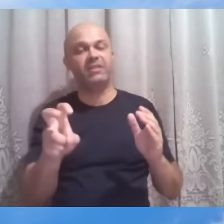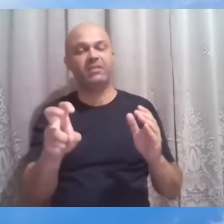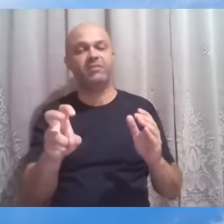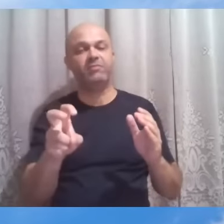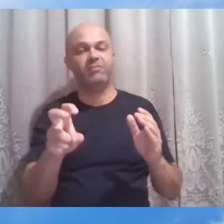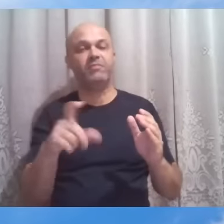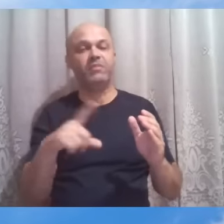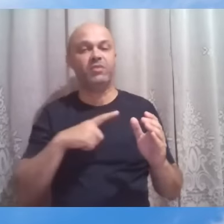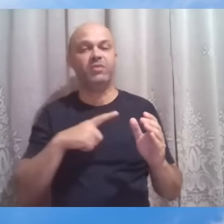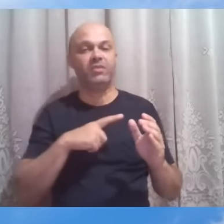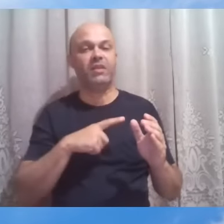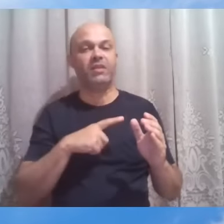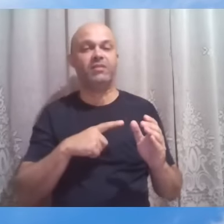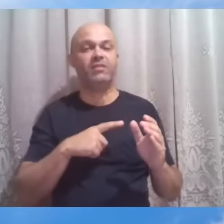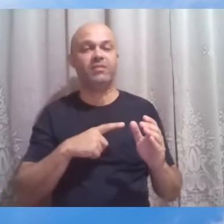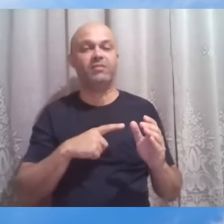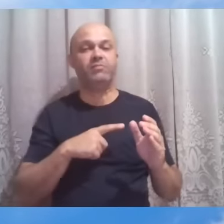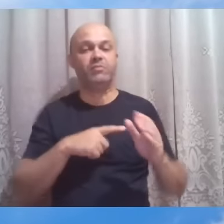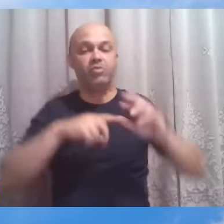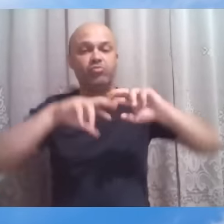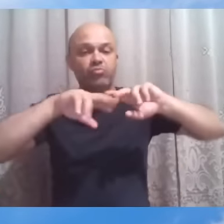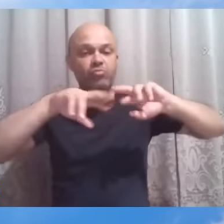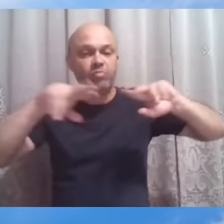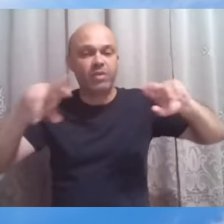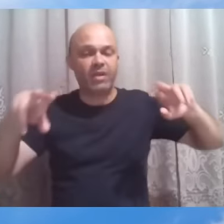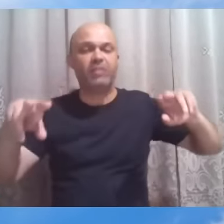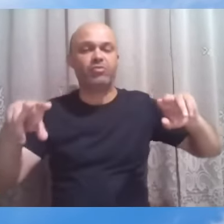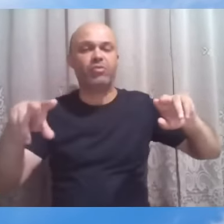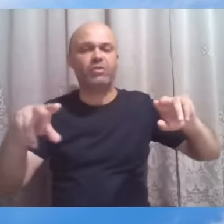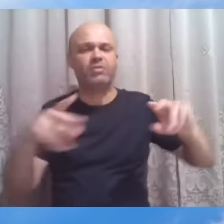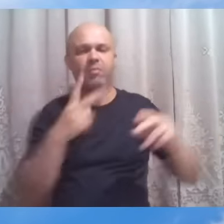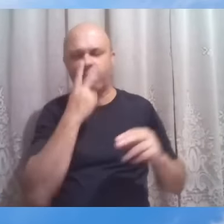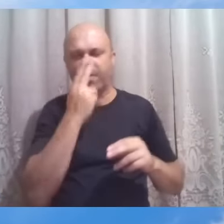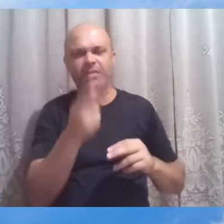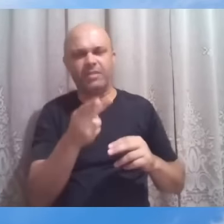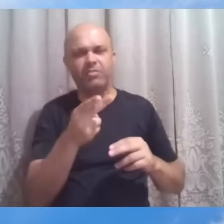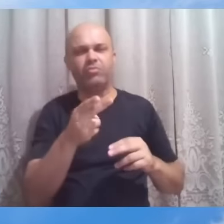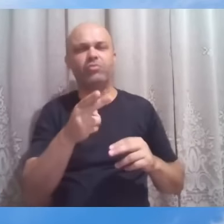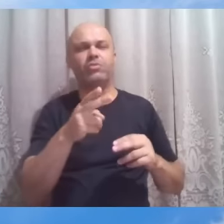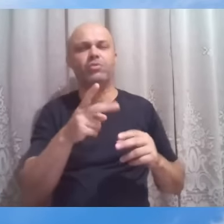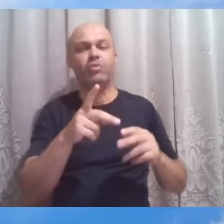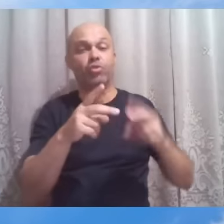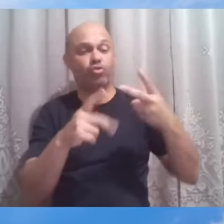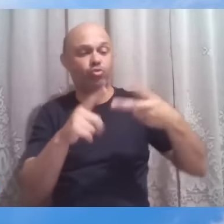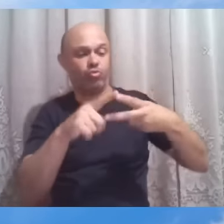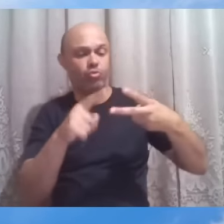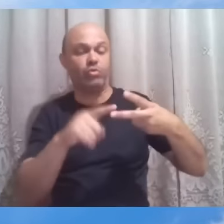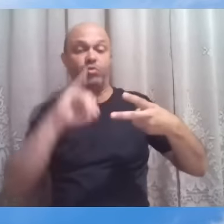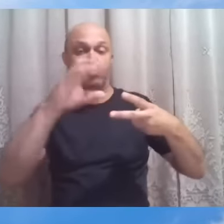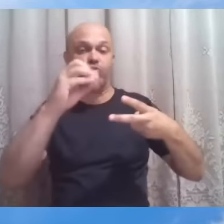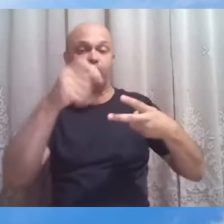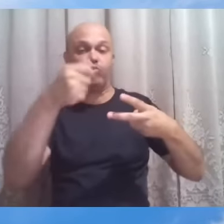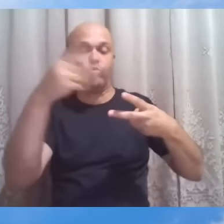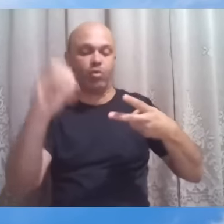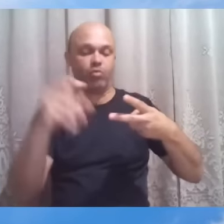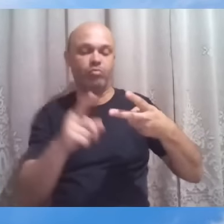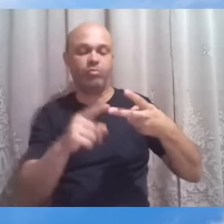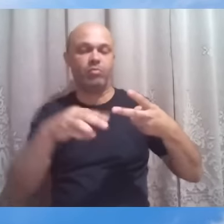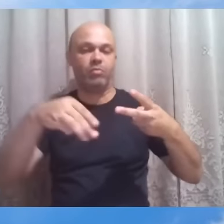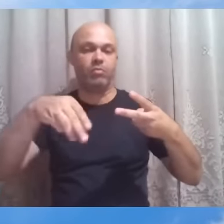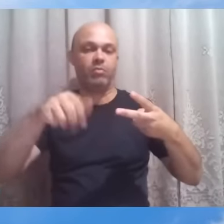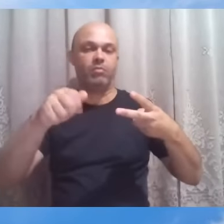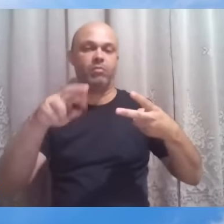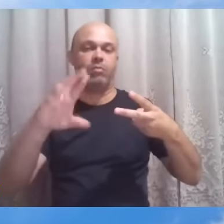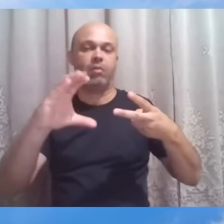As descrições são muito similares, com ligeiras diferenças entre uma e outra. Nós selecionamos aqui para a base do nosso